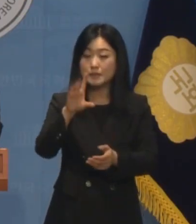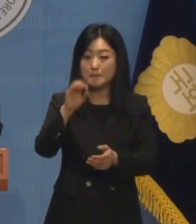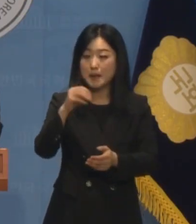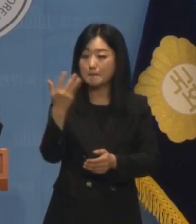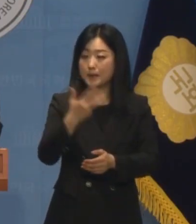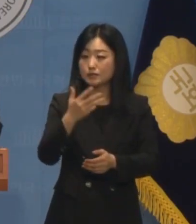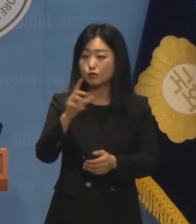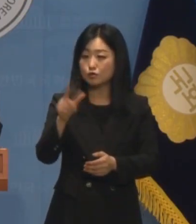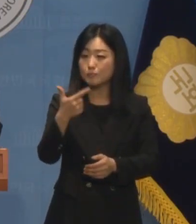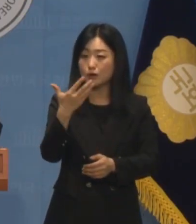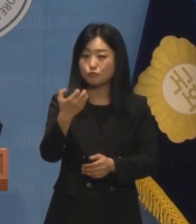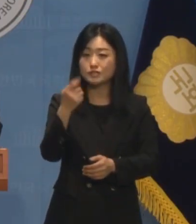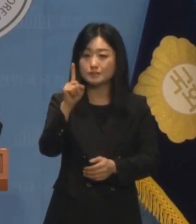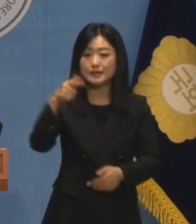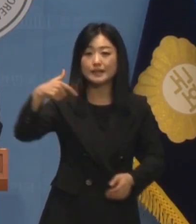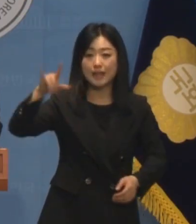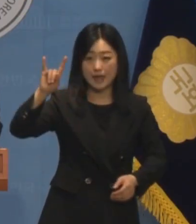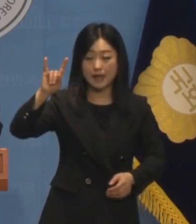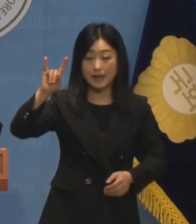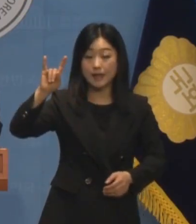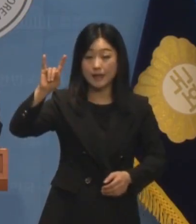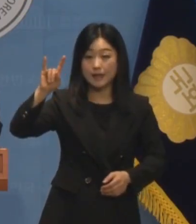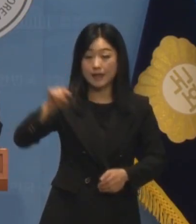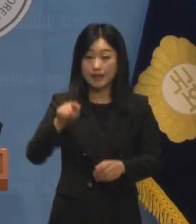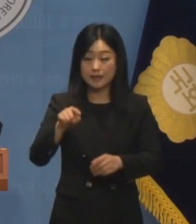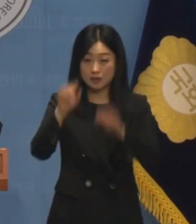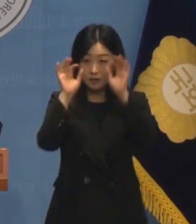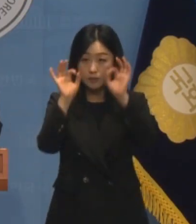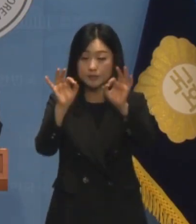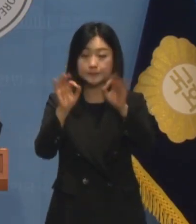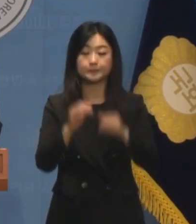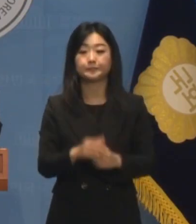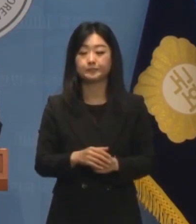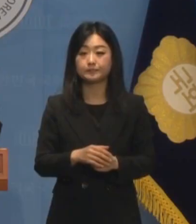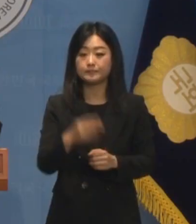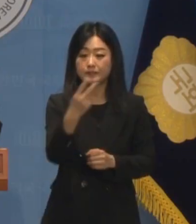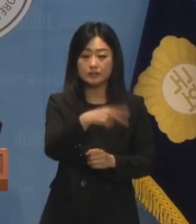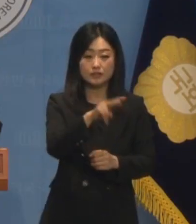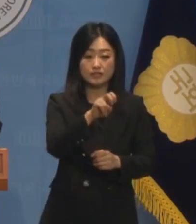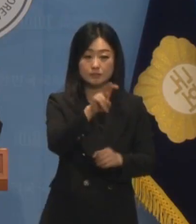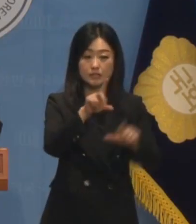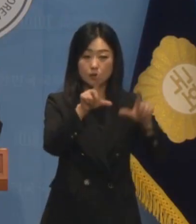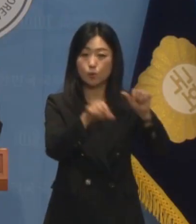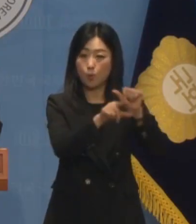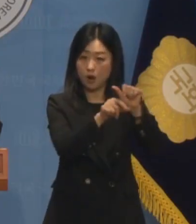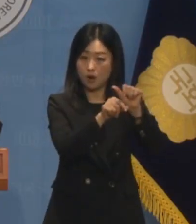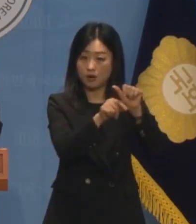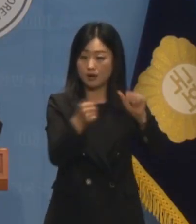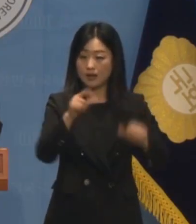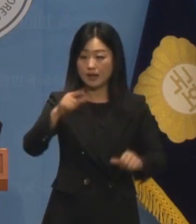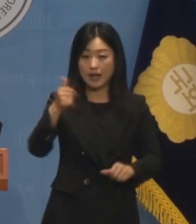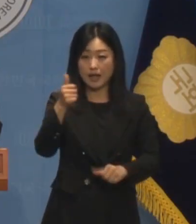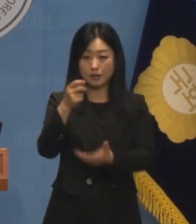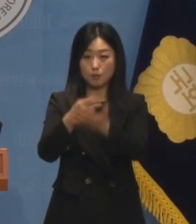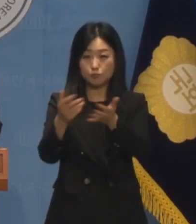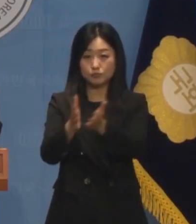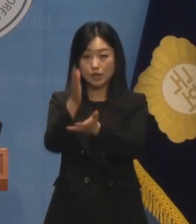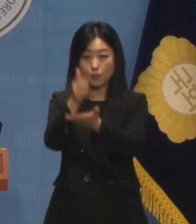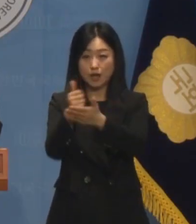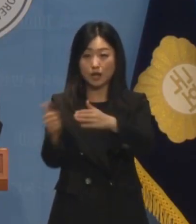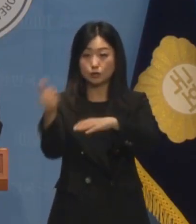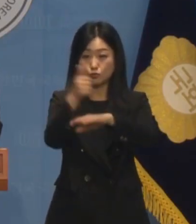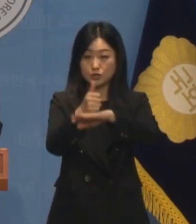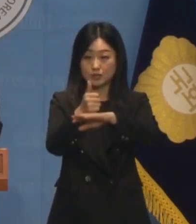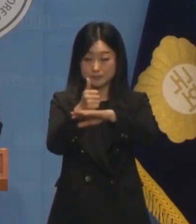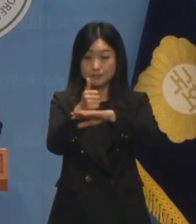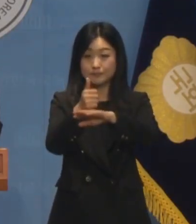집계됐습니다. 이 계정들은 2022년 5월 한동훈 법무부 장관 취임